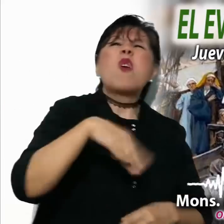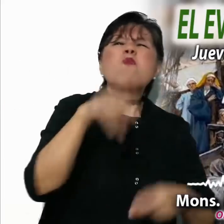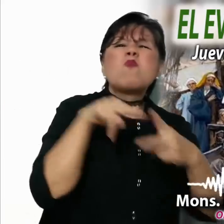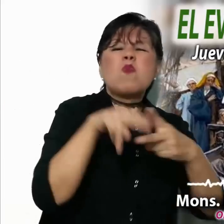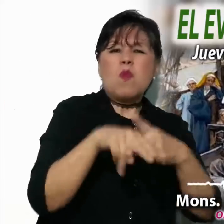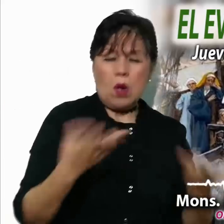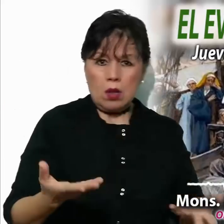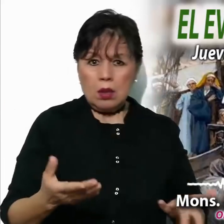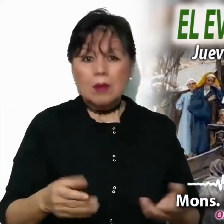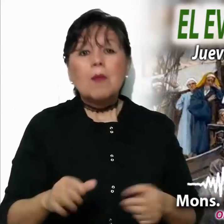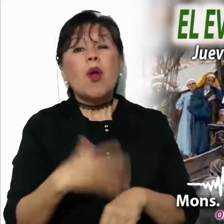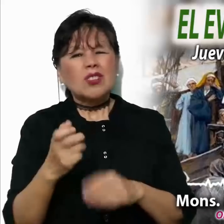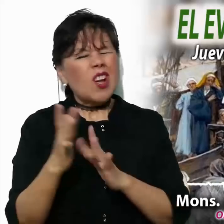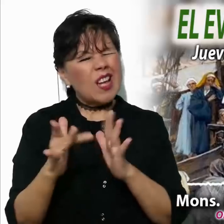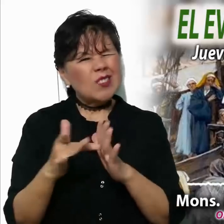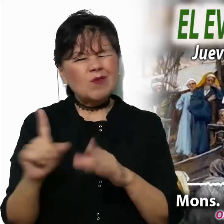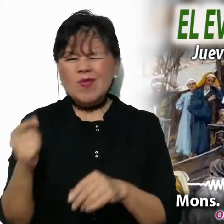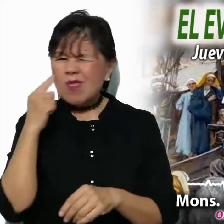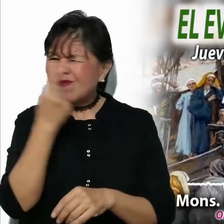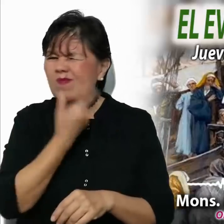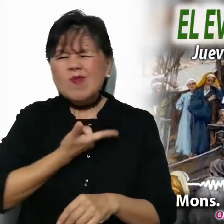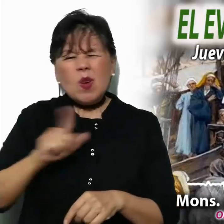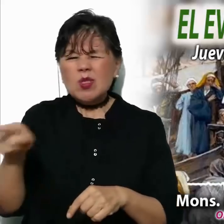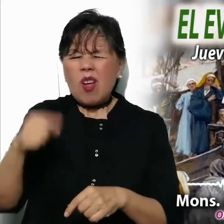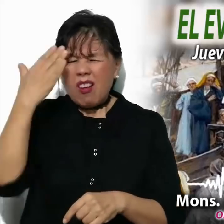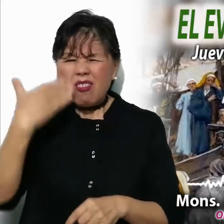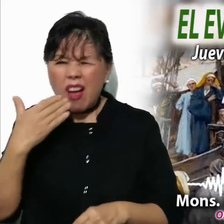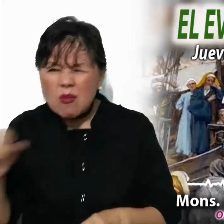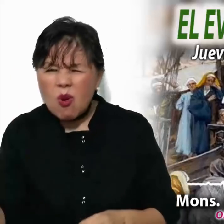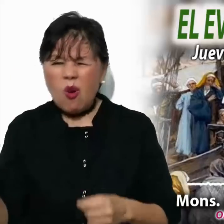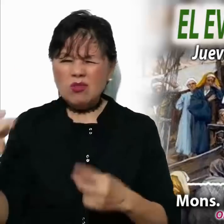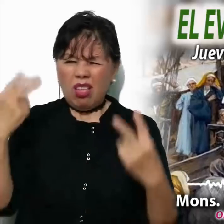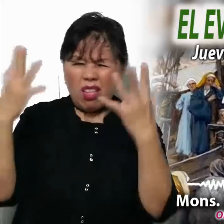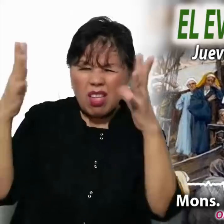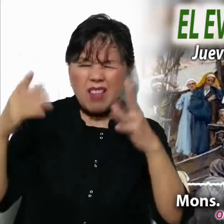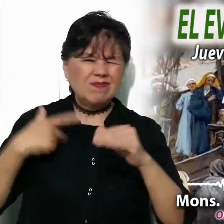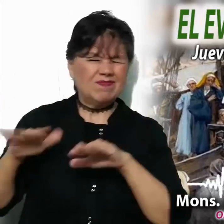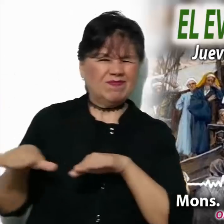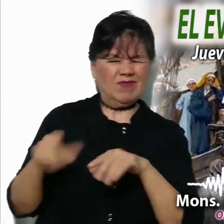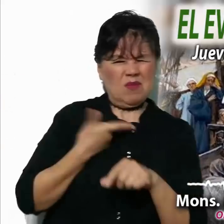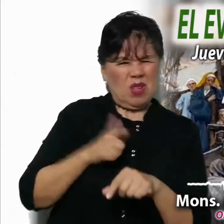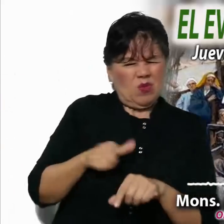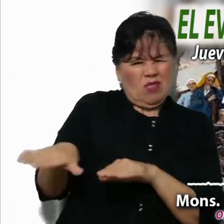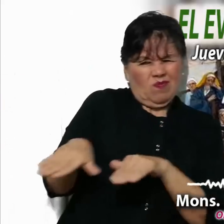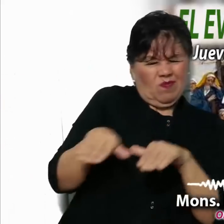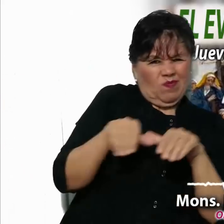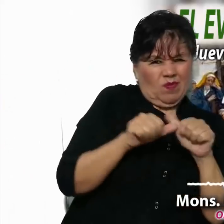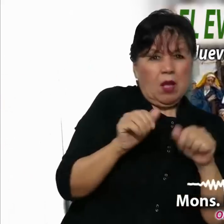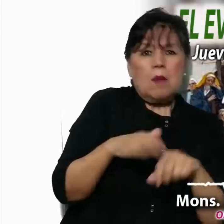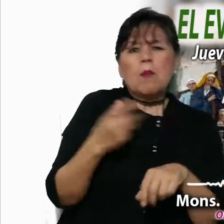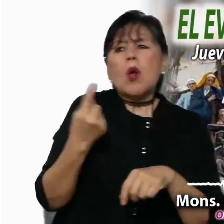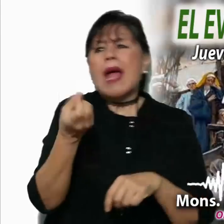Jesús huye de la fama y del mesianismo basado en los milagros que atraían la atención de